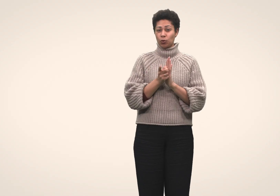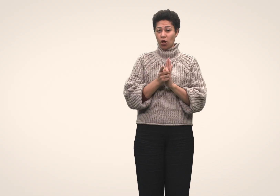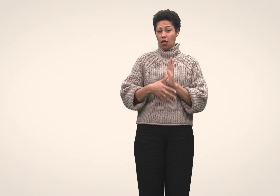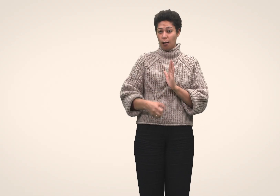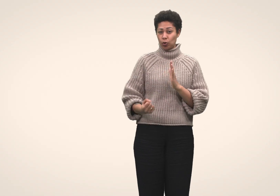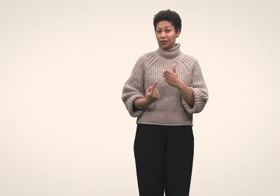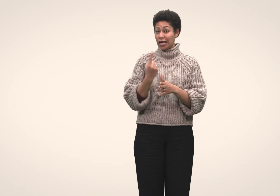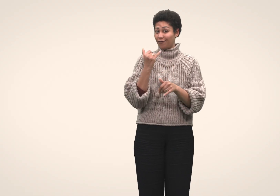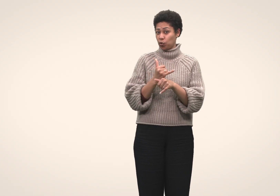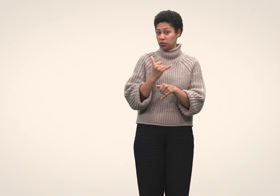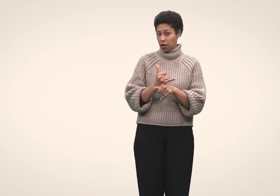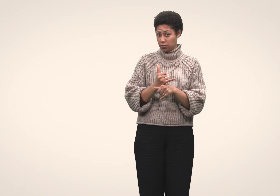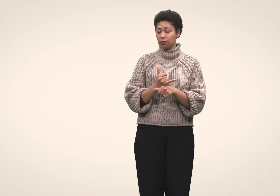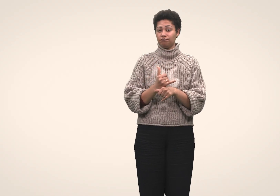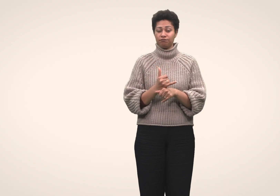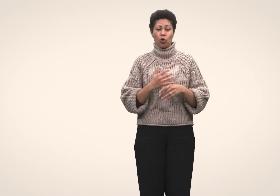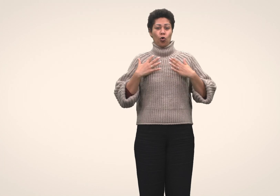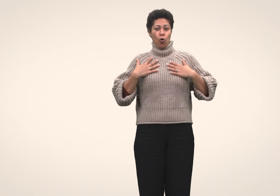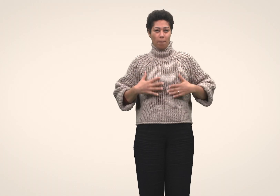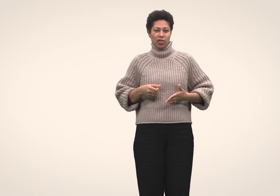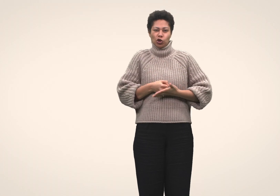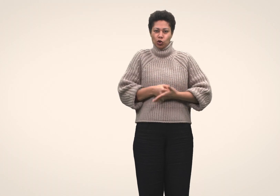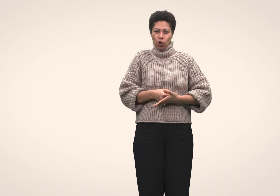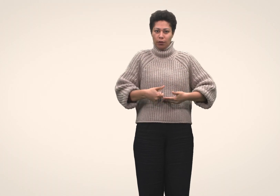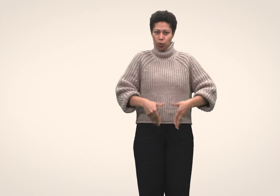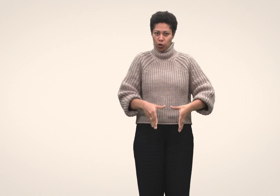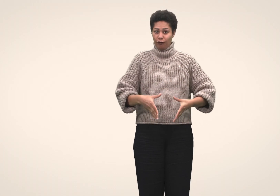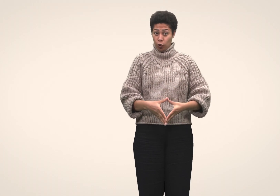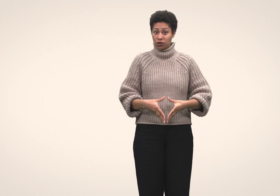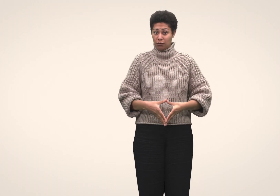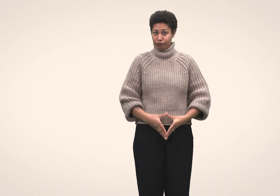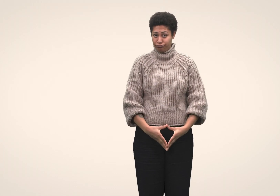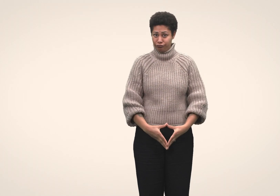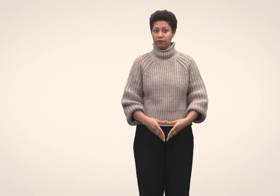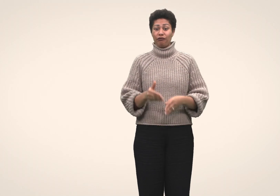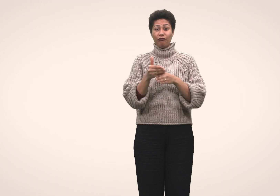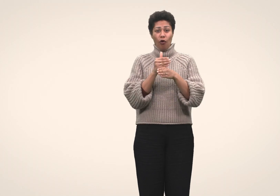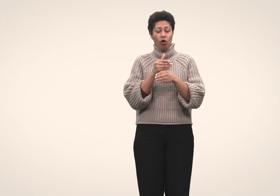En spontanabort oppstår når fosteret støtes ut før det er gammel nok til å overleve i livmålen.